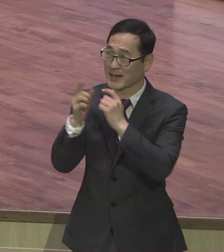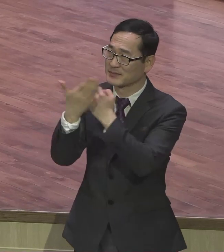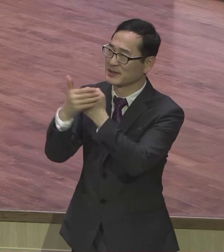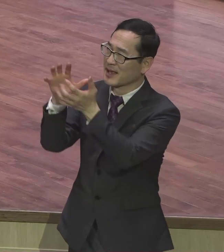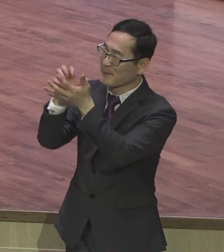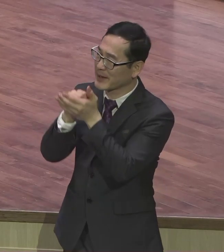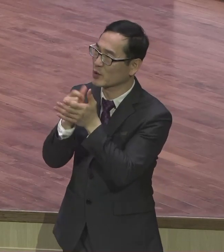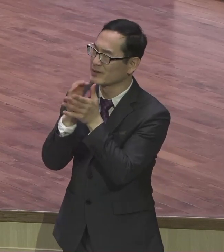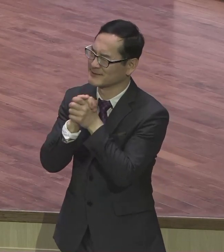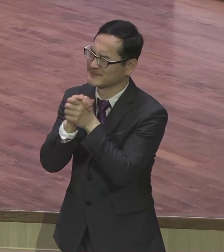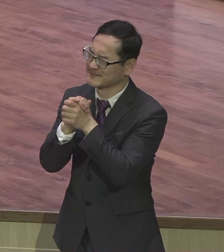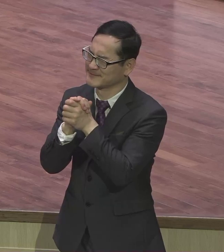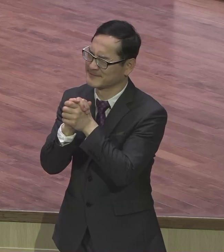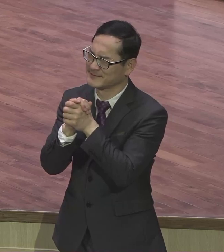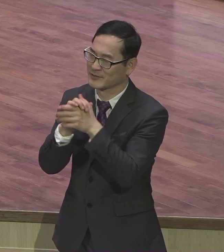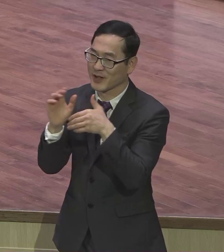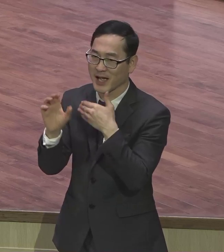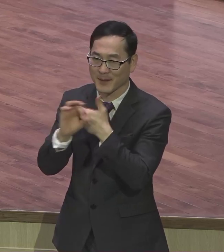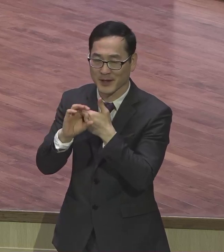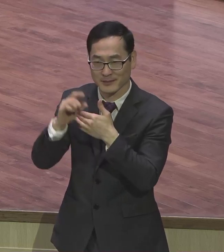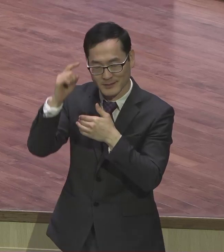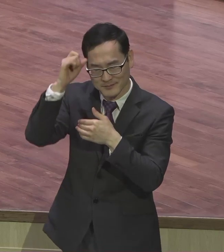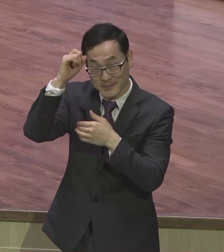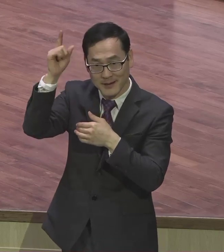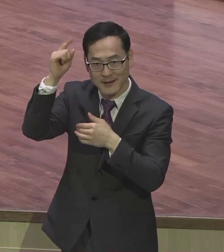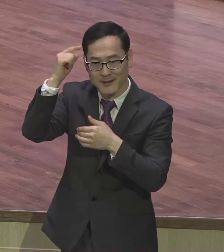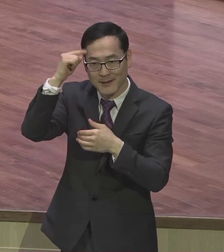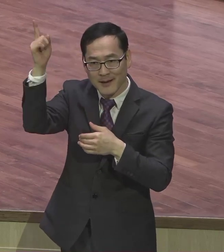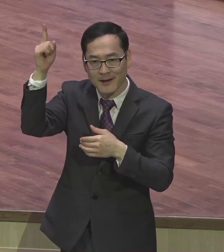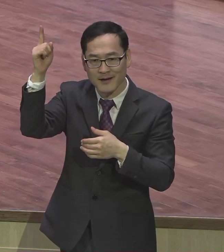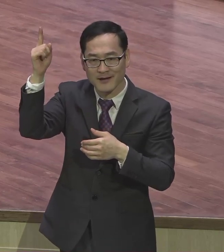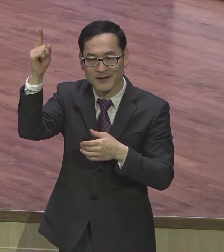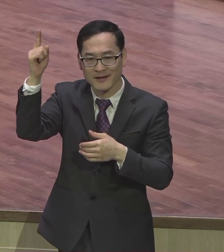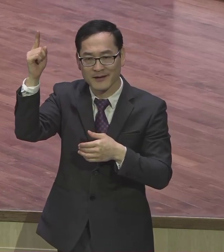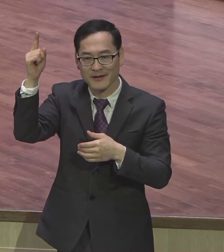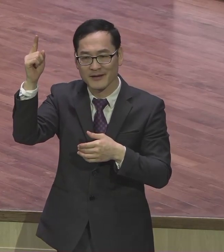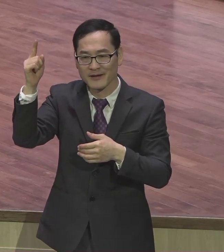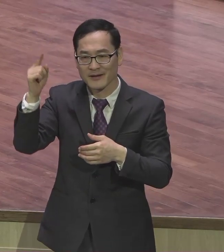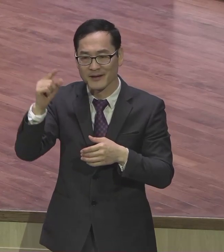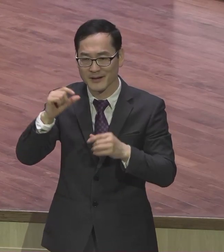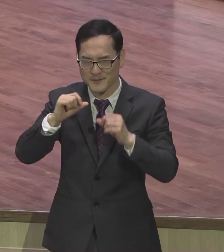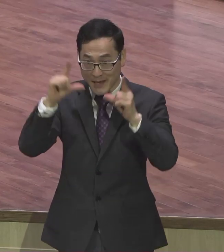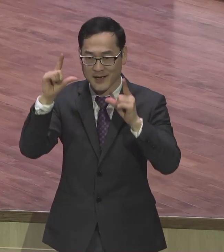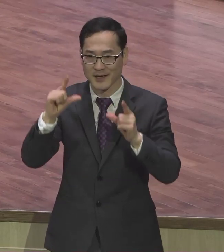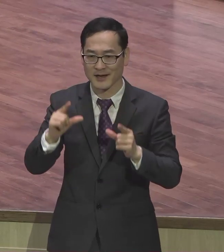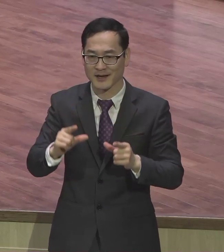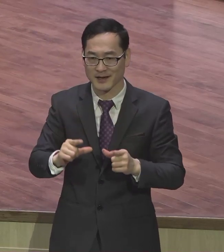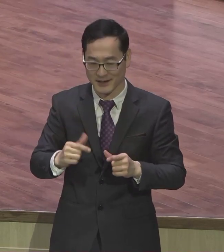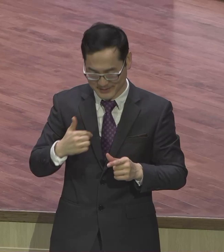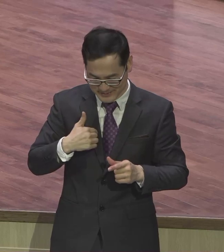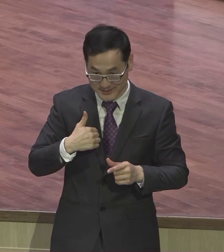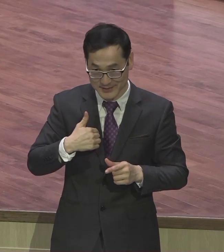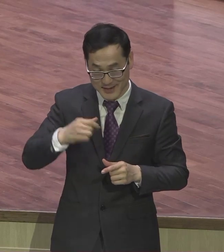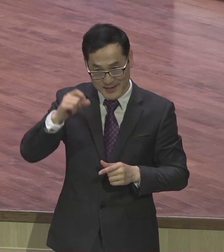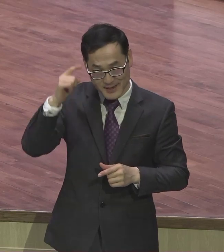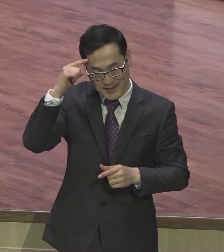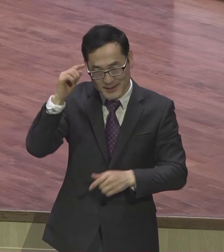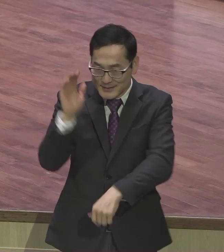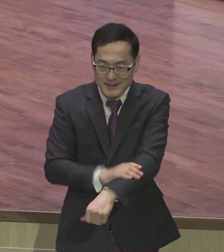그러면 여러분 삶이 변합니다 성공할 수밖에 없는 DNA로 하나 바꾸어 주신다고요 바꾸어 주신다니까